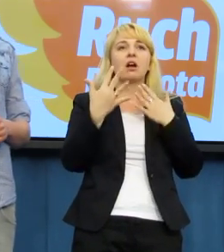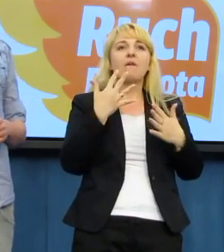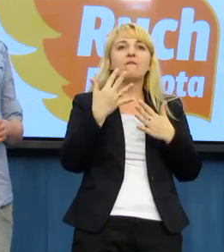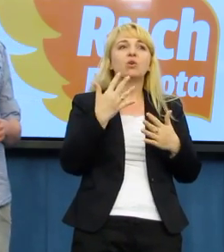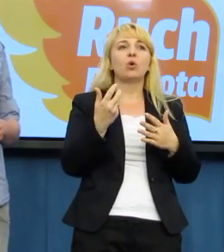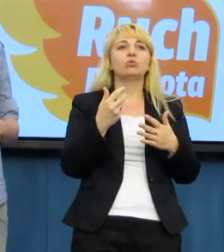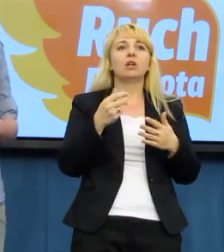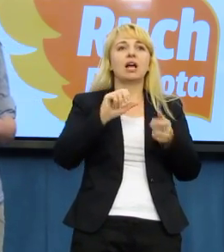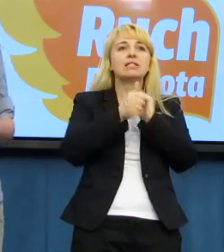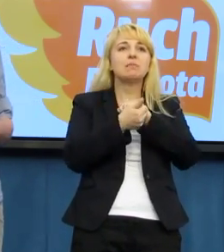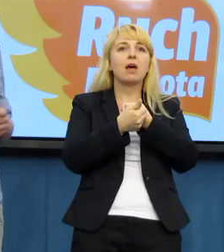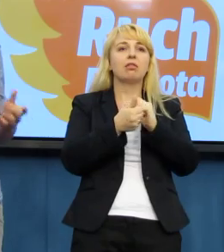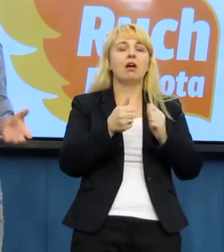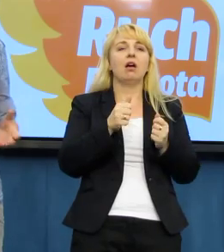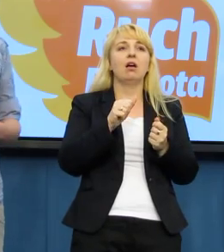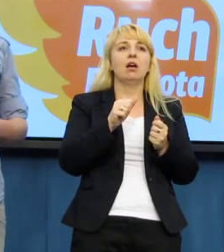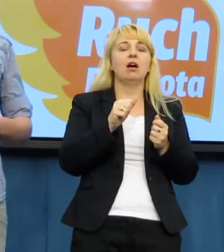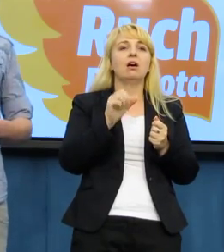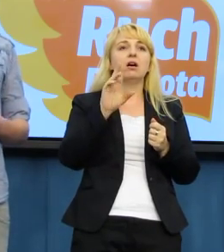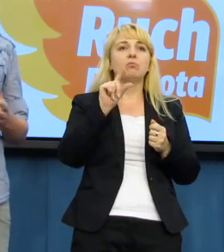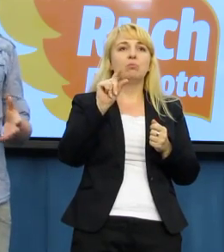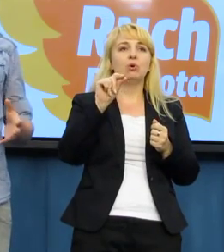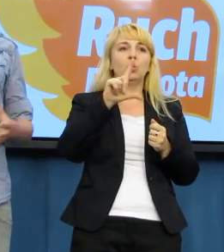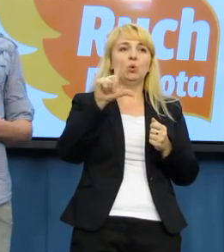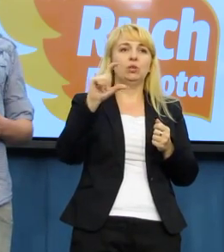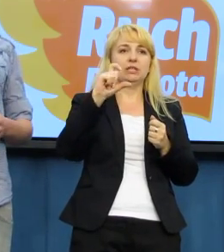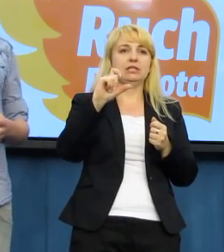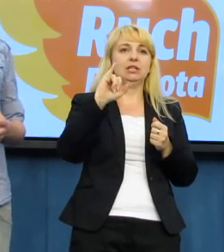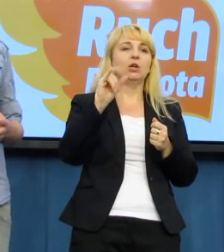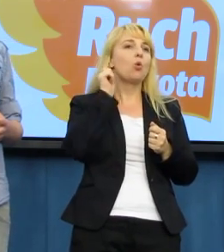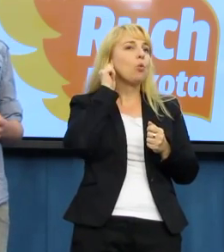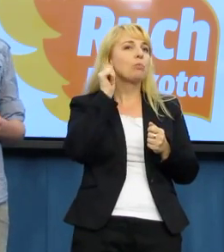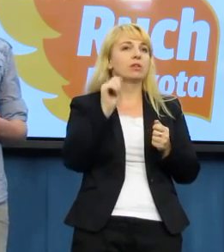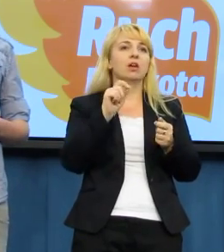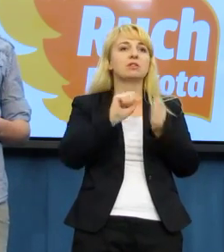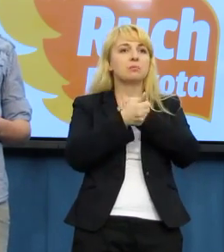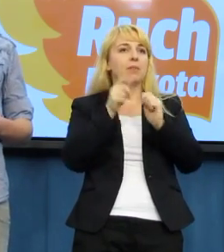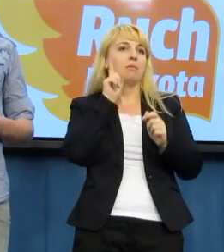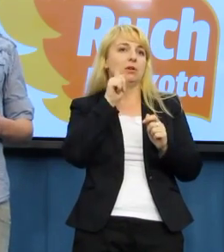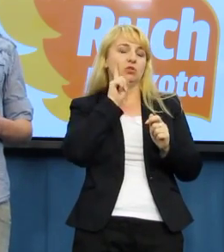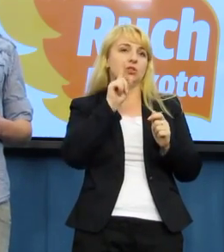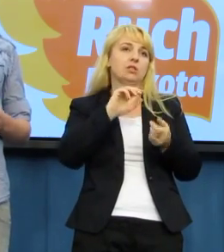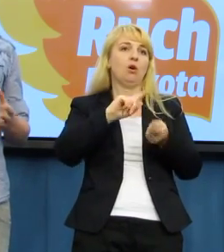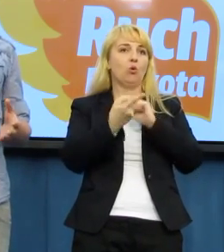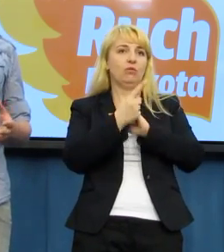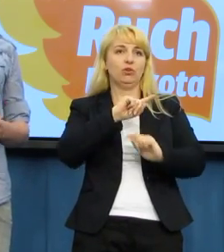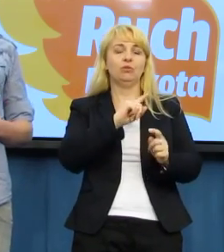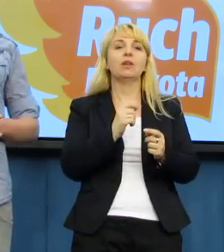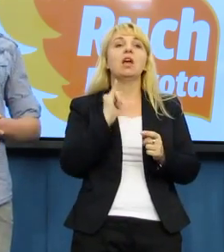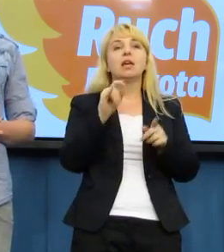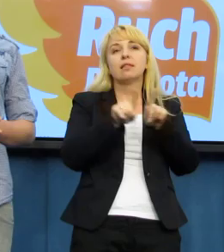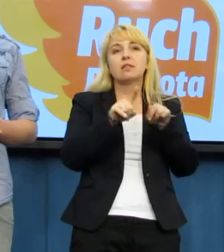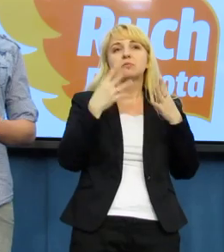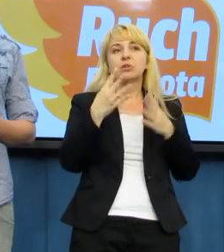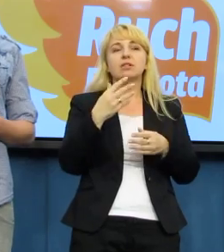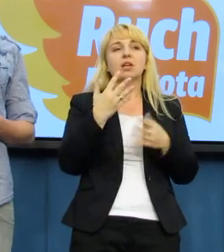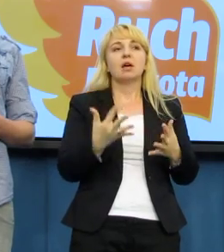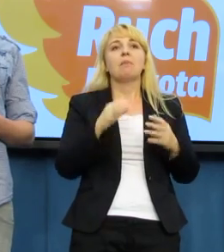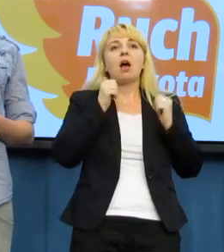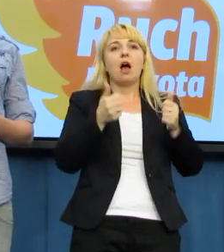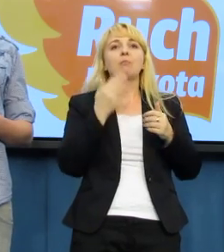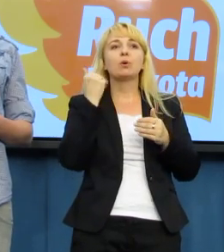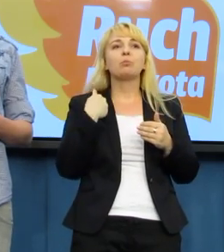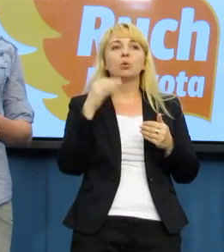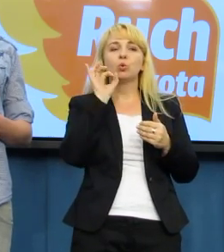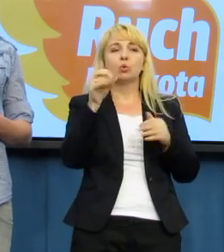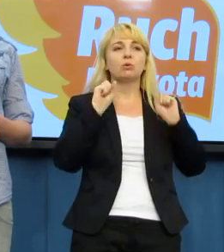osób transseksualnych. Ale walczymy także o to, żeby otwierać przestrzeń miejską, walczymy także o to, żeby zwracać uwagę na rzetelną edukację dzieci i